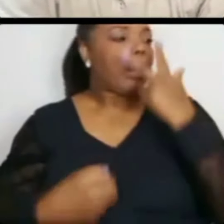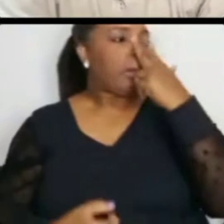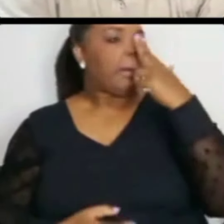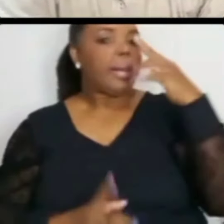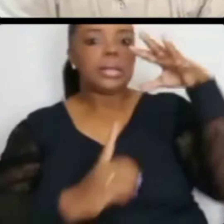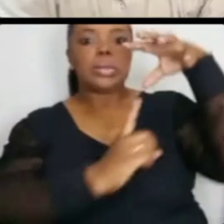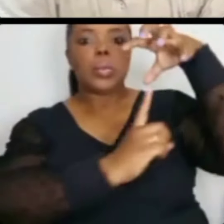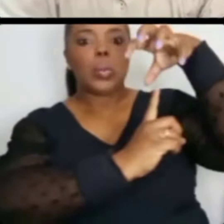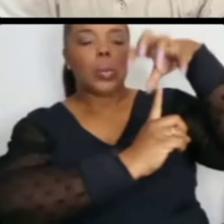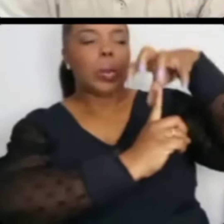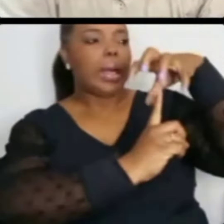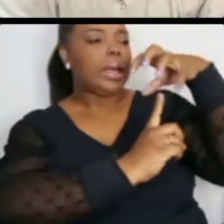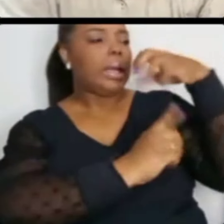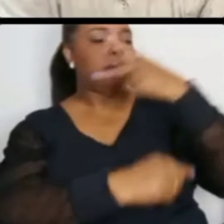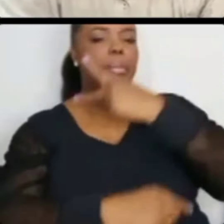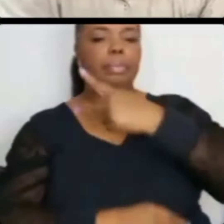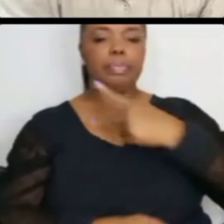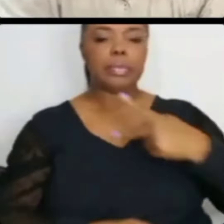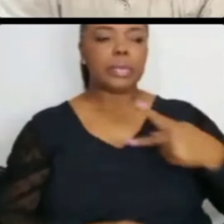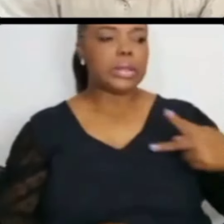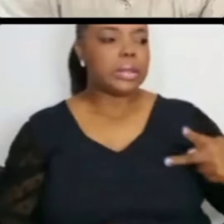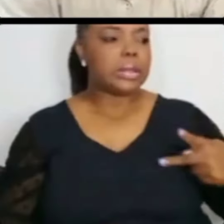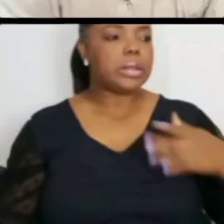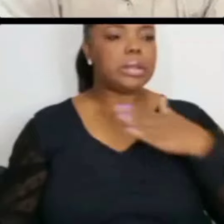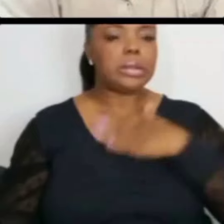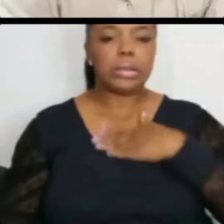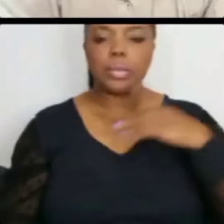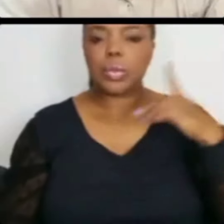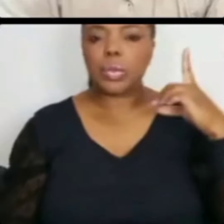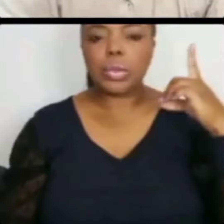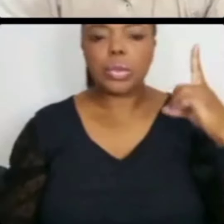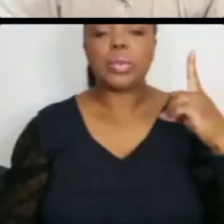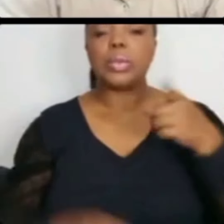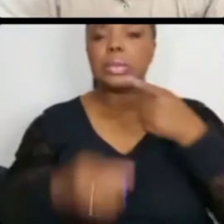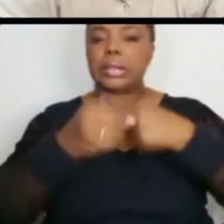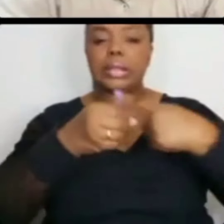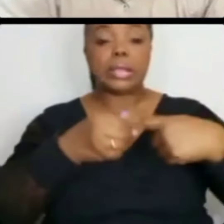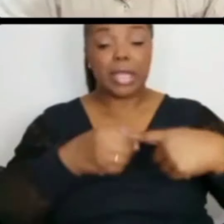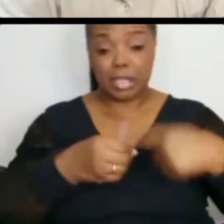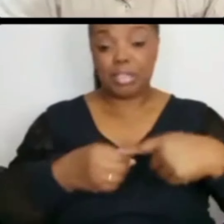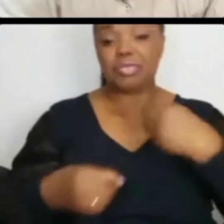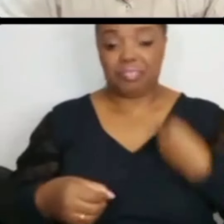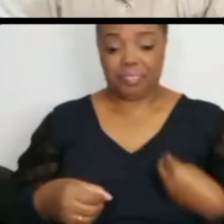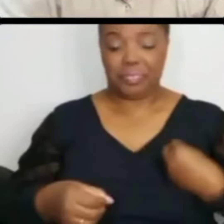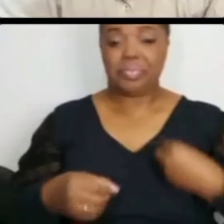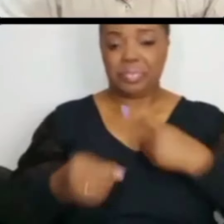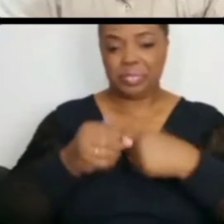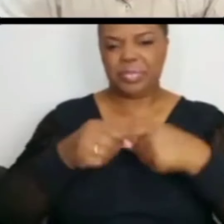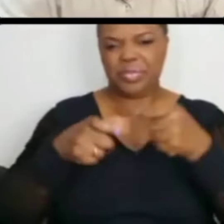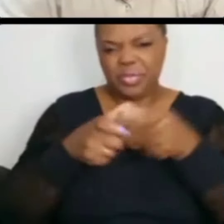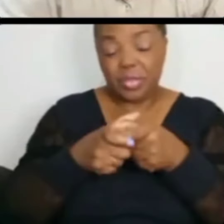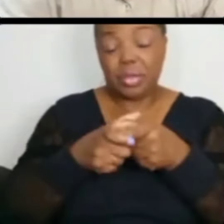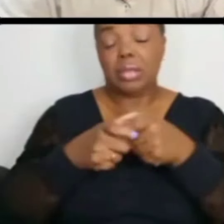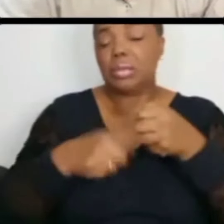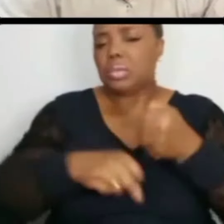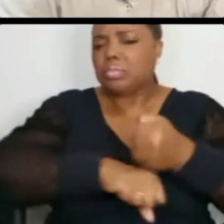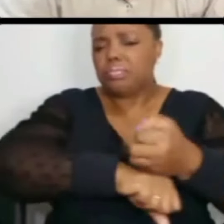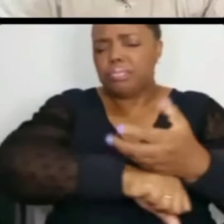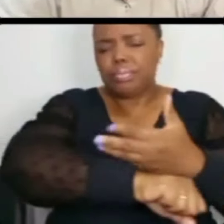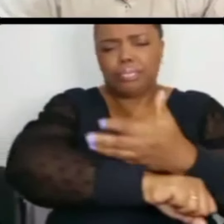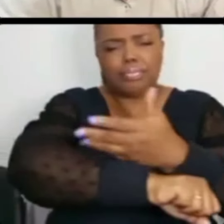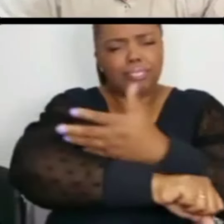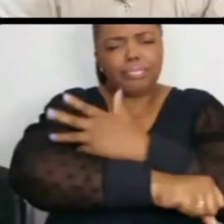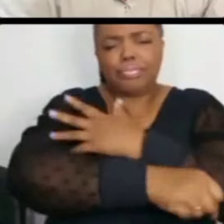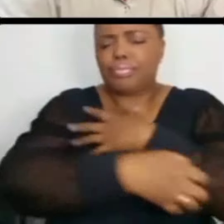presidente, a gente do interior, cidade pequena. É muito emocionante. É uma emoção